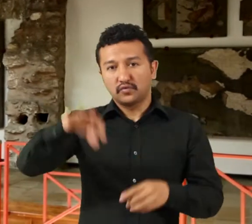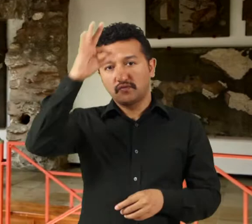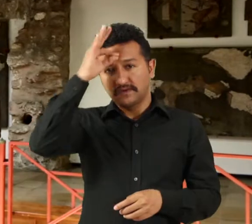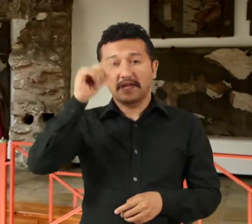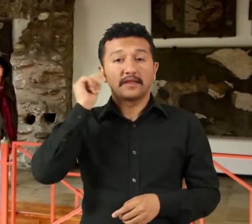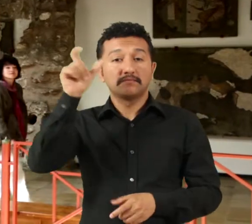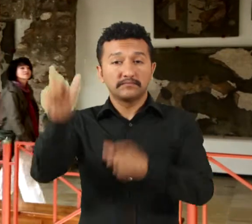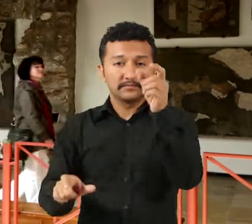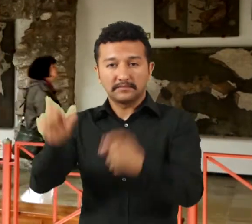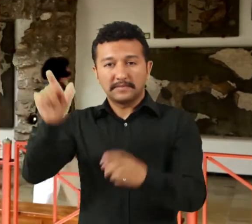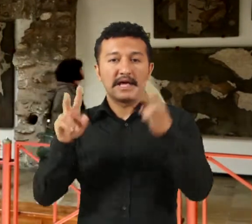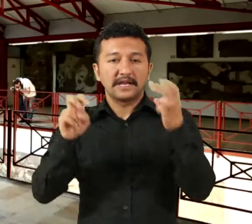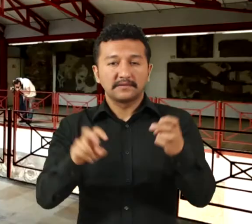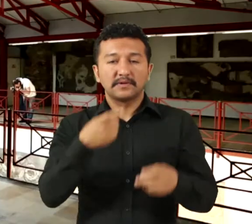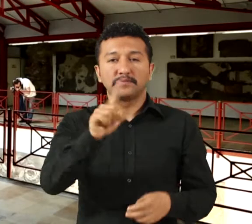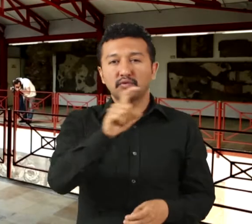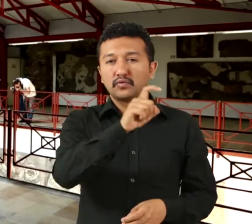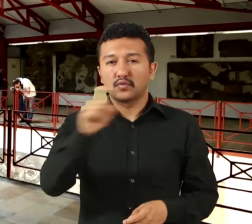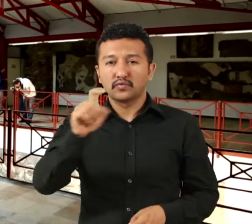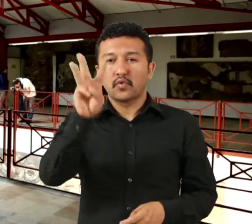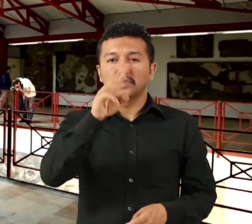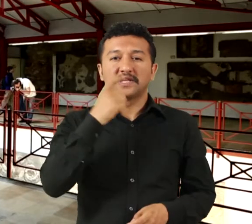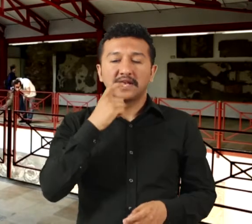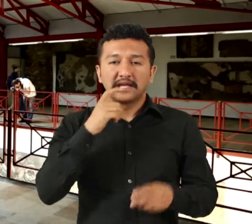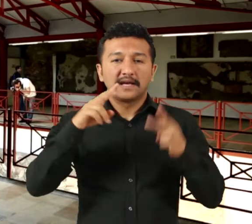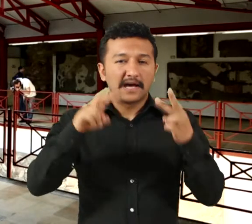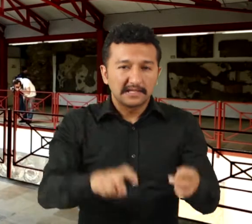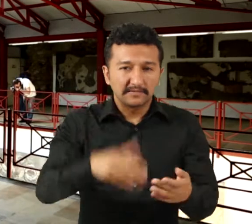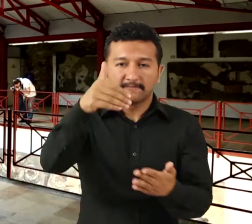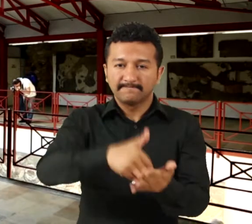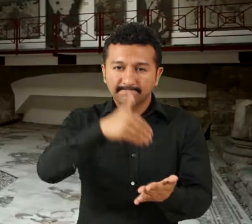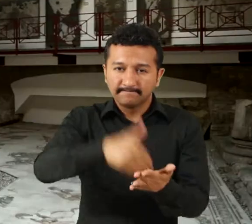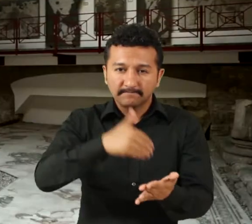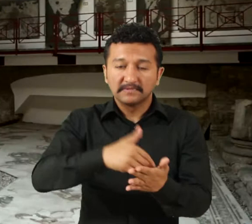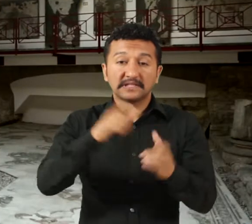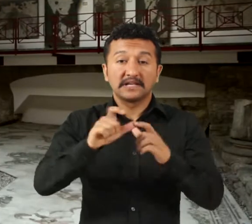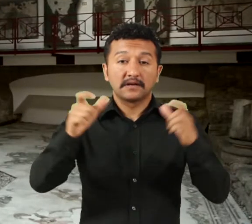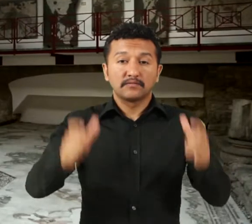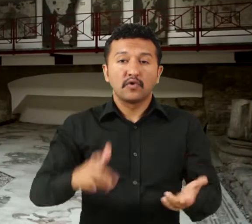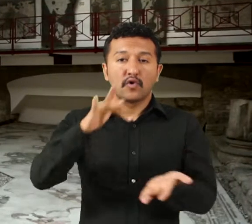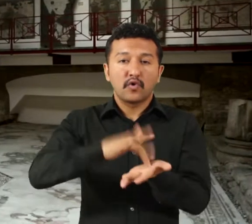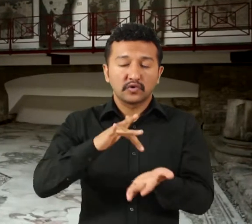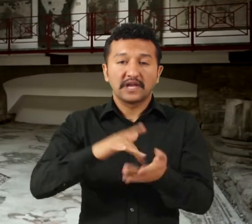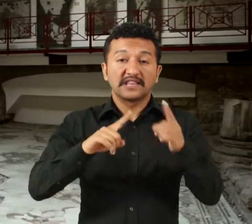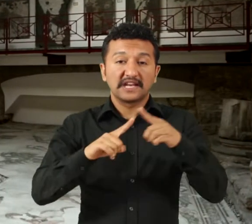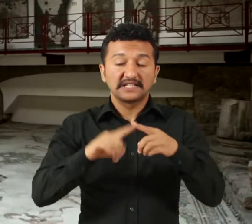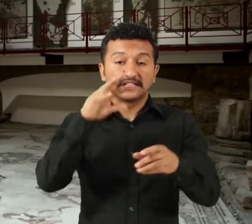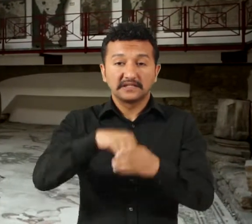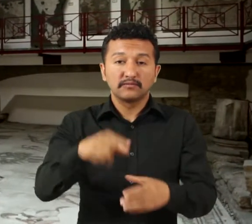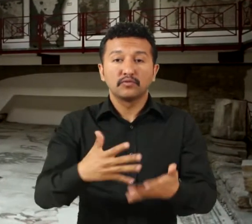araştırmacılar, 1930'larda yaptıkları kazılarda sarayın orta taraçasında bu büyük peristili ve